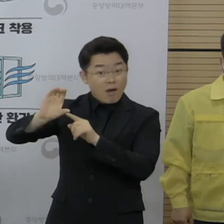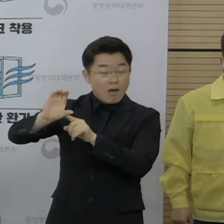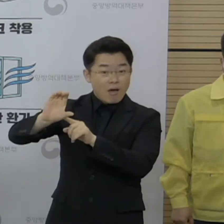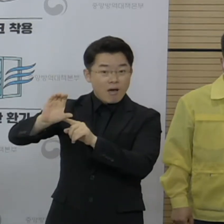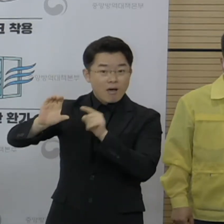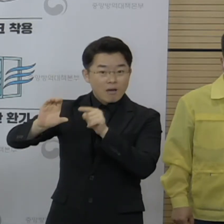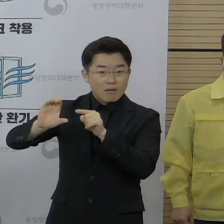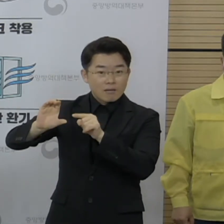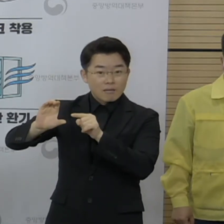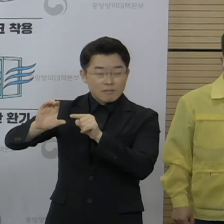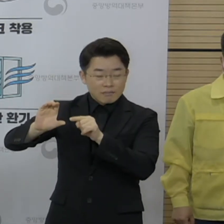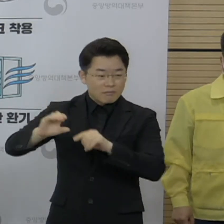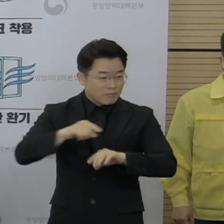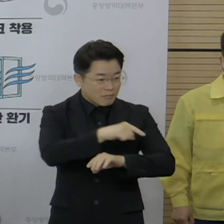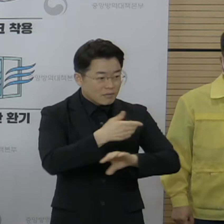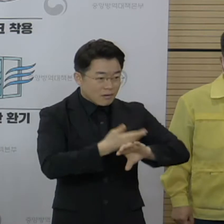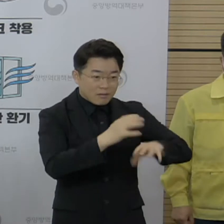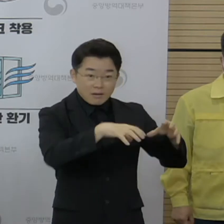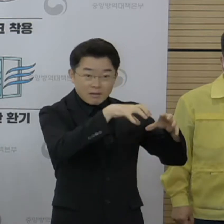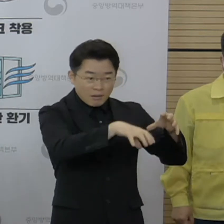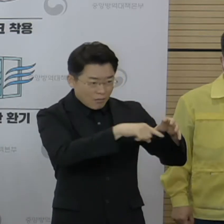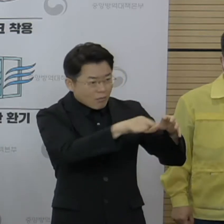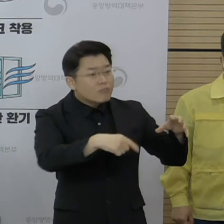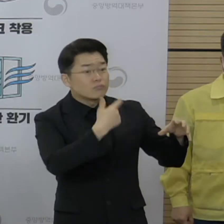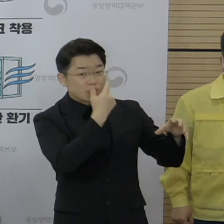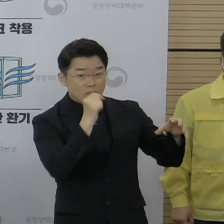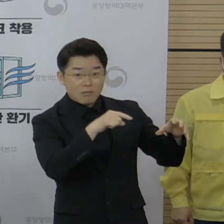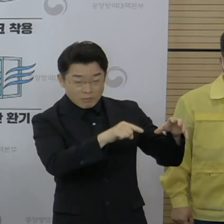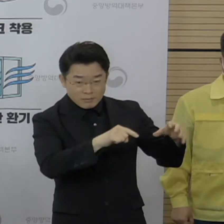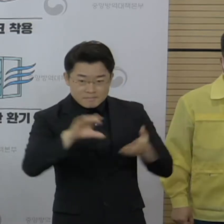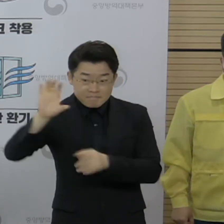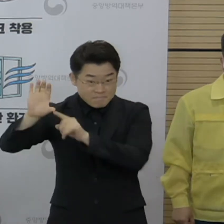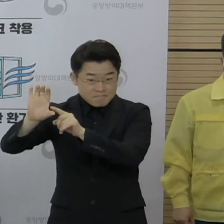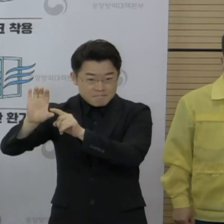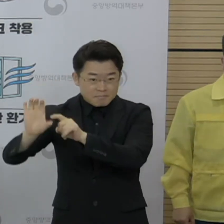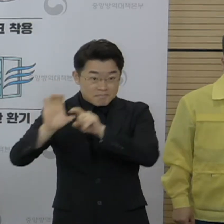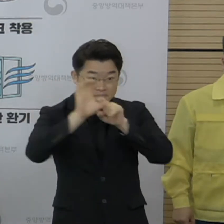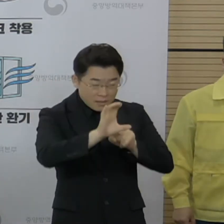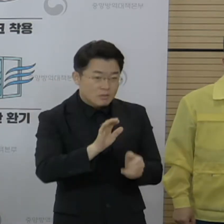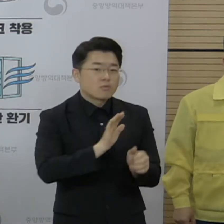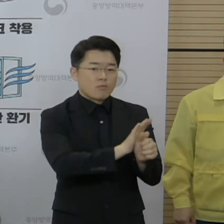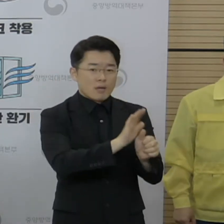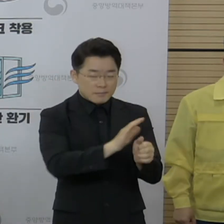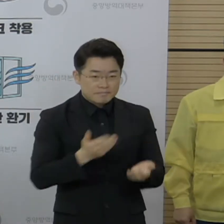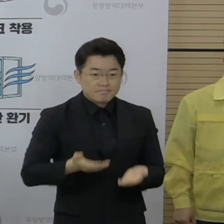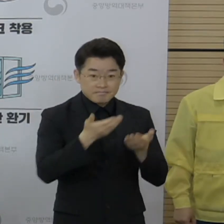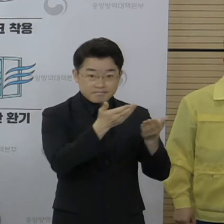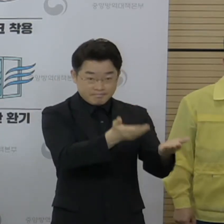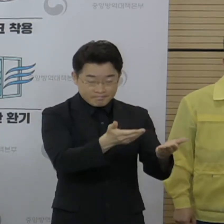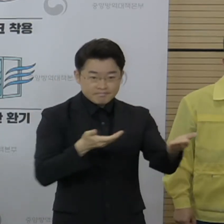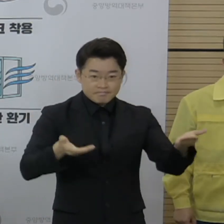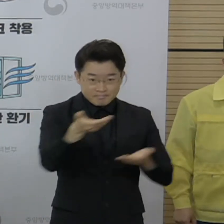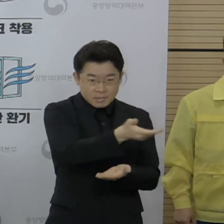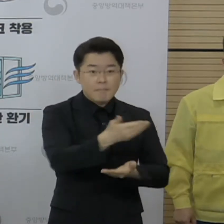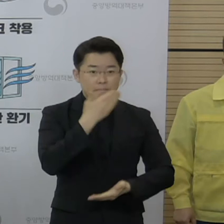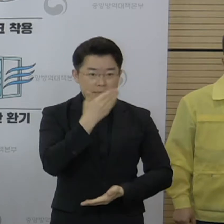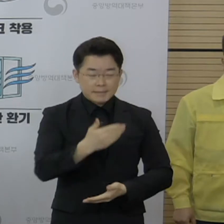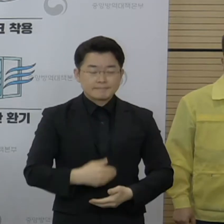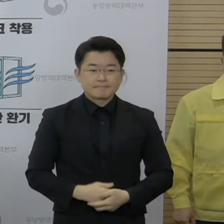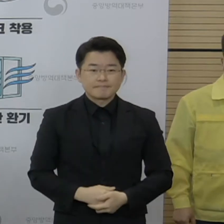백신이 발생한다면 우리 정부는 백신이 필요한 다른 나라에 적극적으로 백신 교환을 진행하고